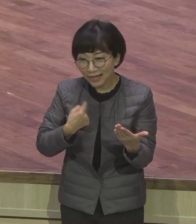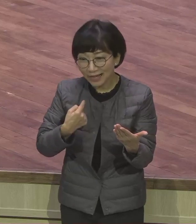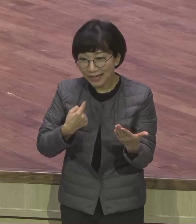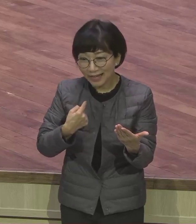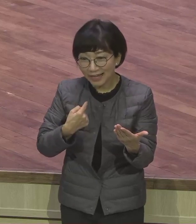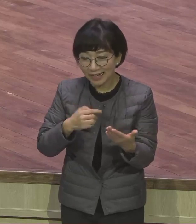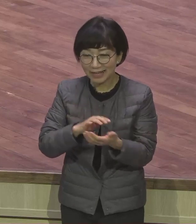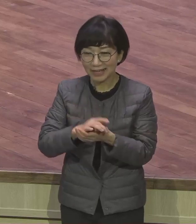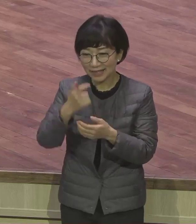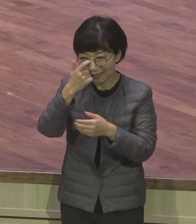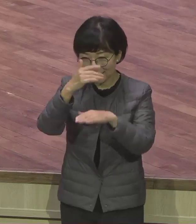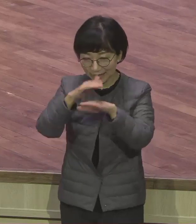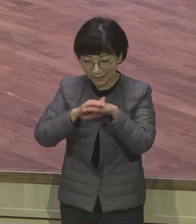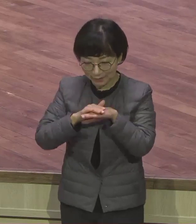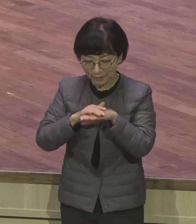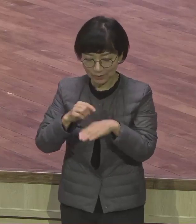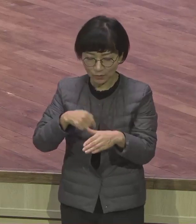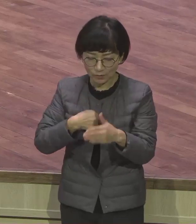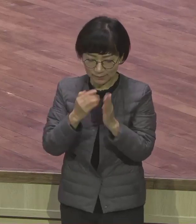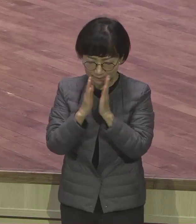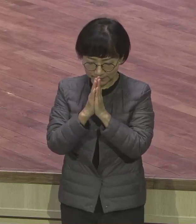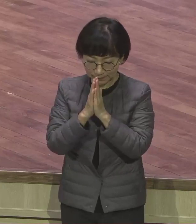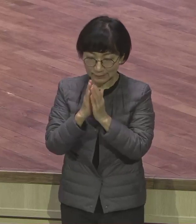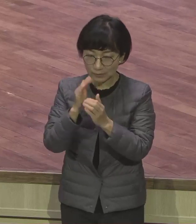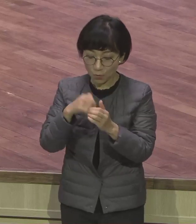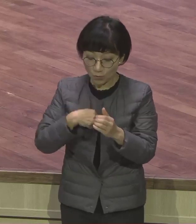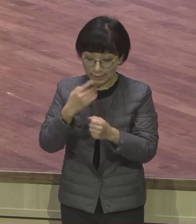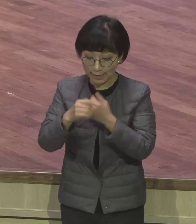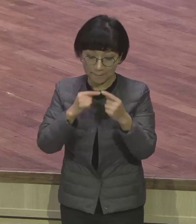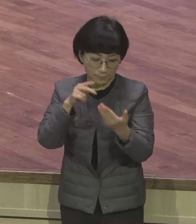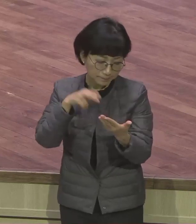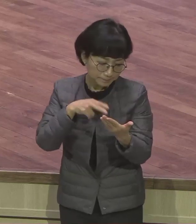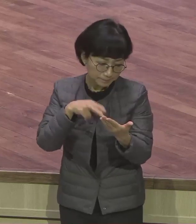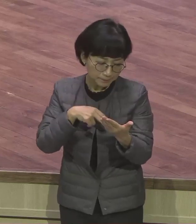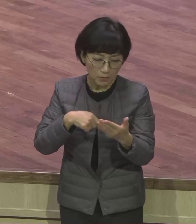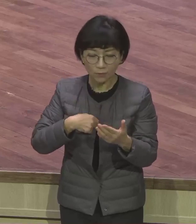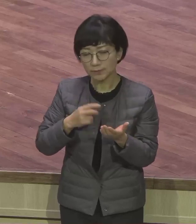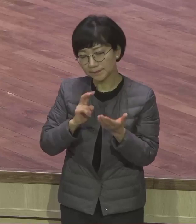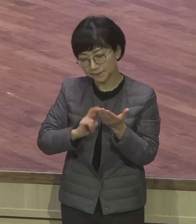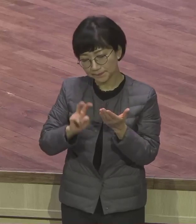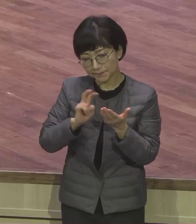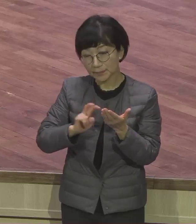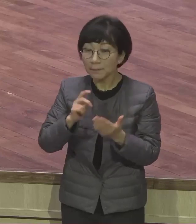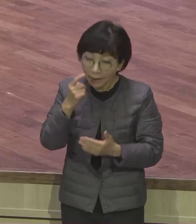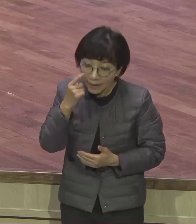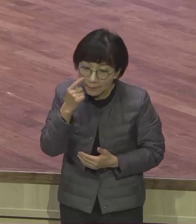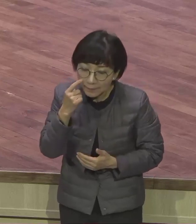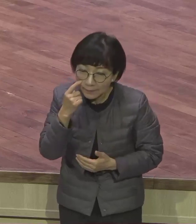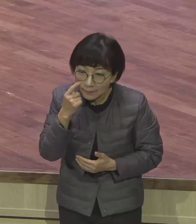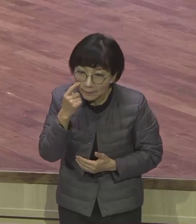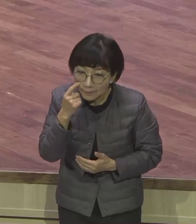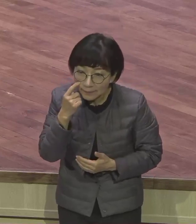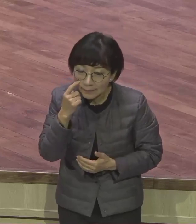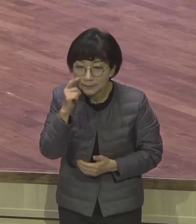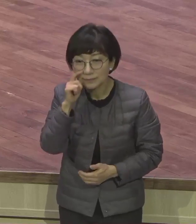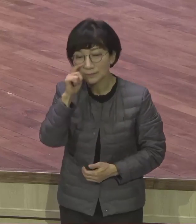혼자 기도하고 혼자 말씀 보고 혼자 산성 부르고 혼자 해보세요 혼자 이